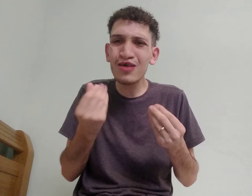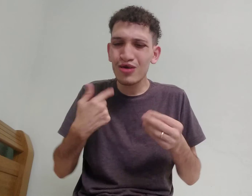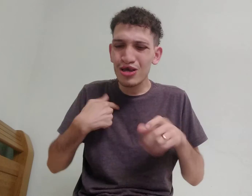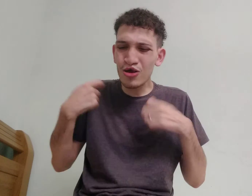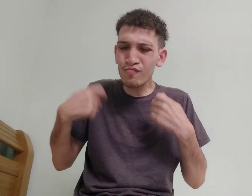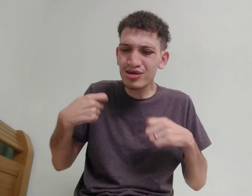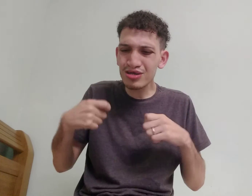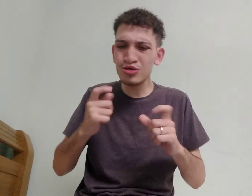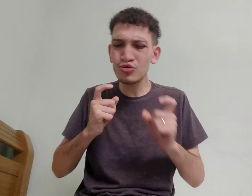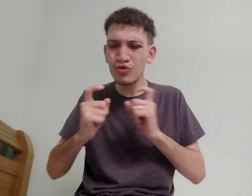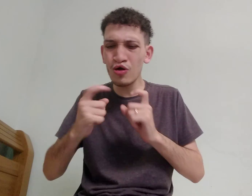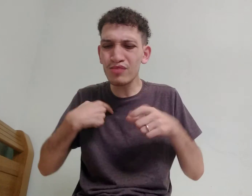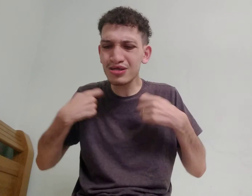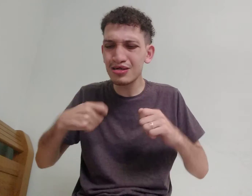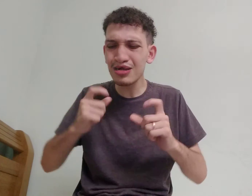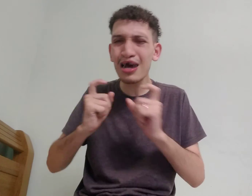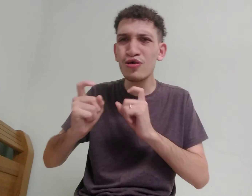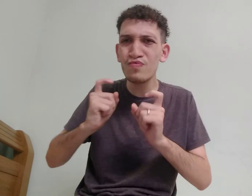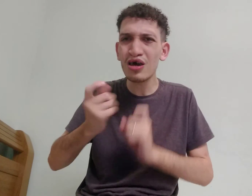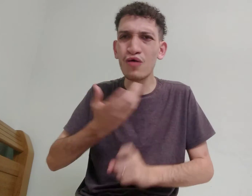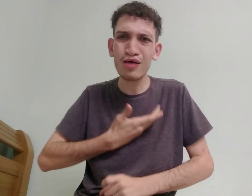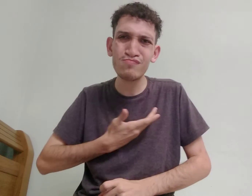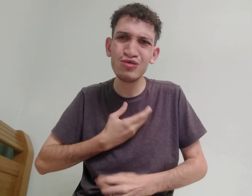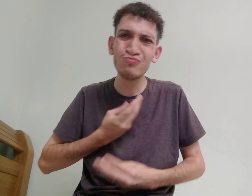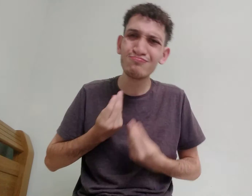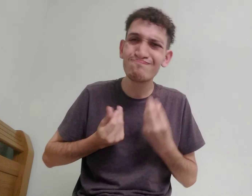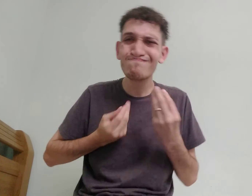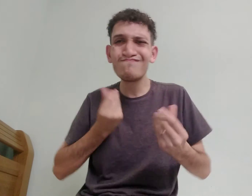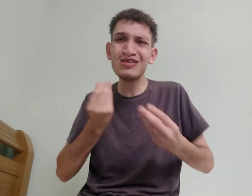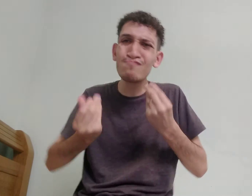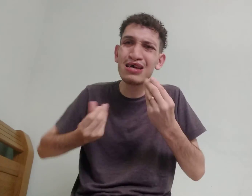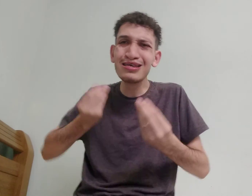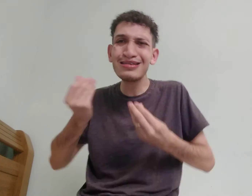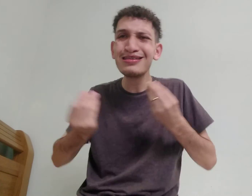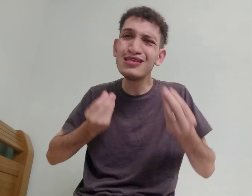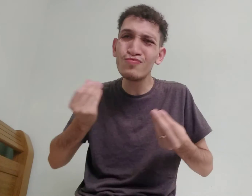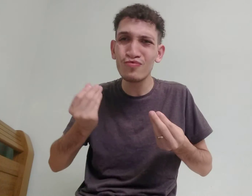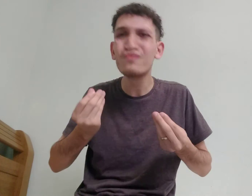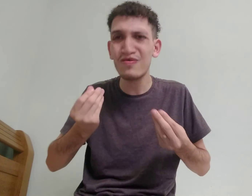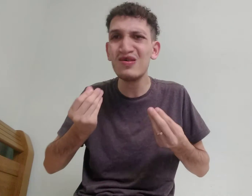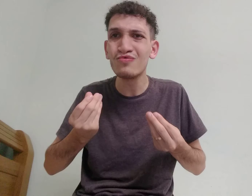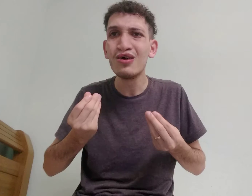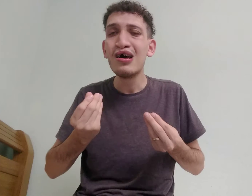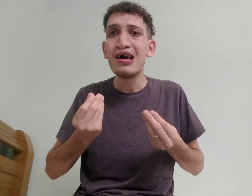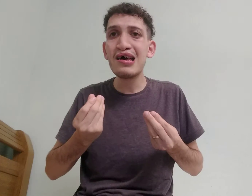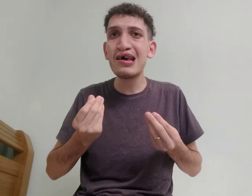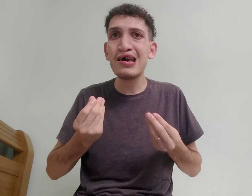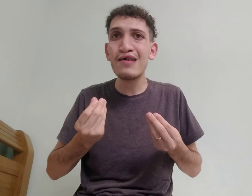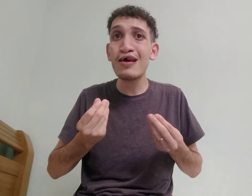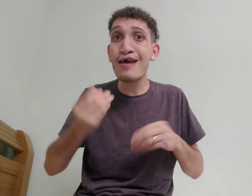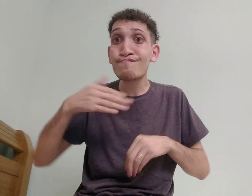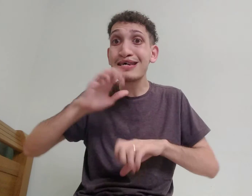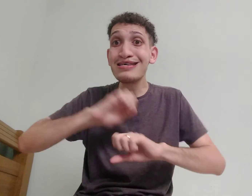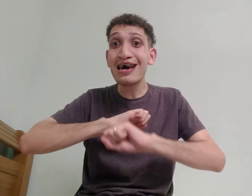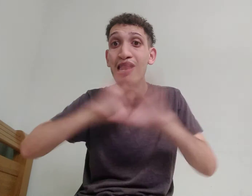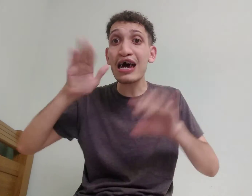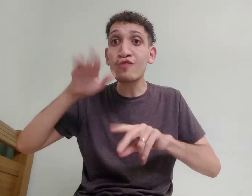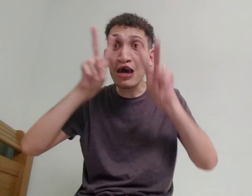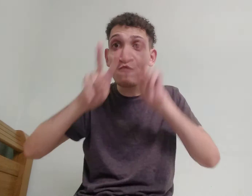eu preciso, eu precisar, reunião, amigo, que é meio esquisito, entendeu? É, é mais claro, mais visual,